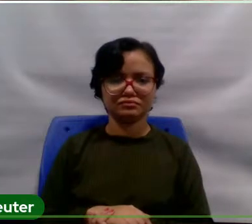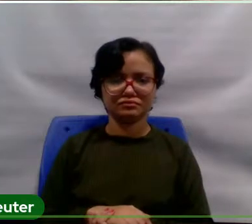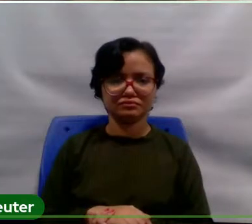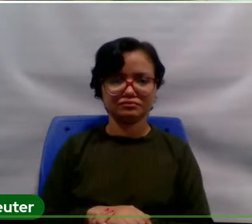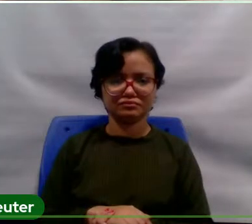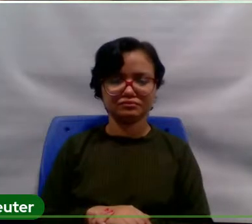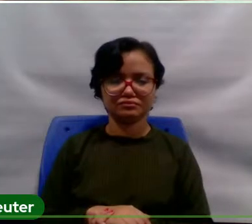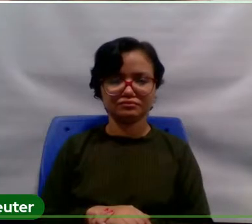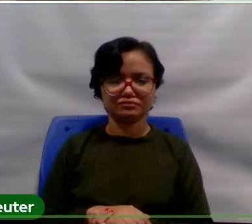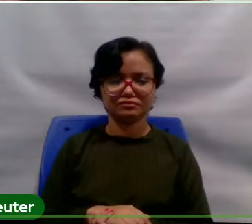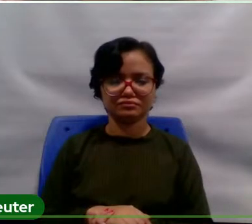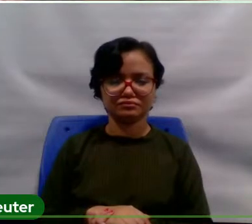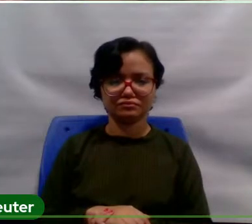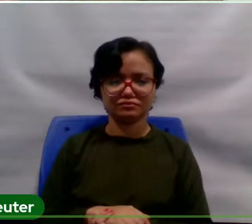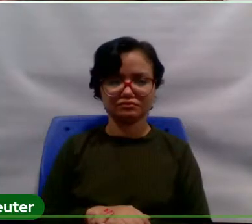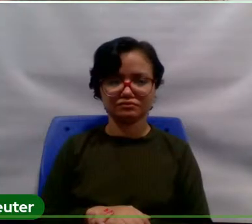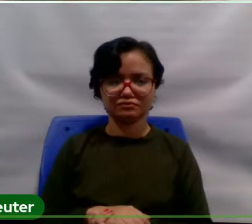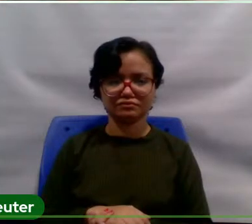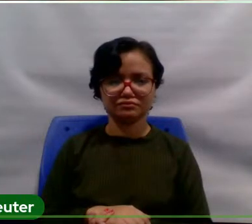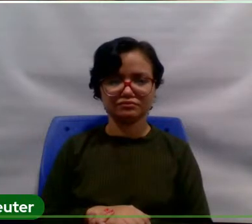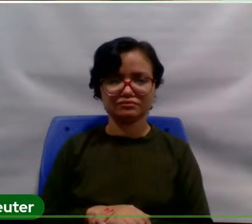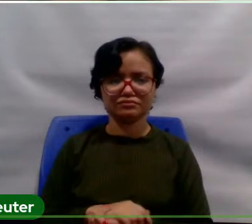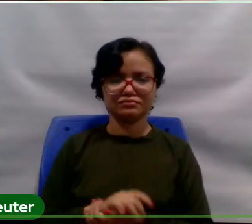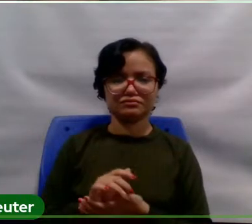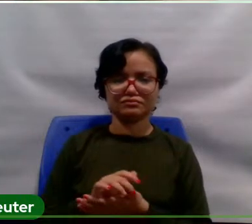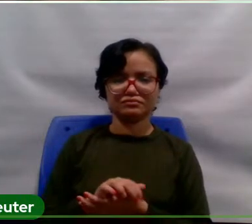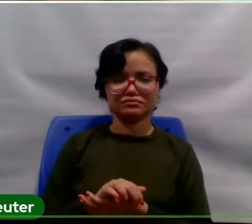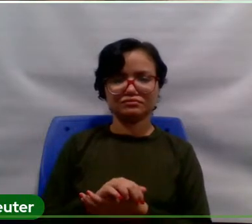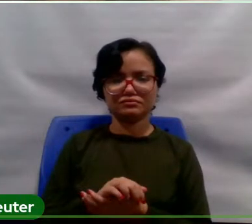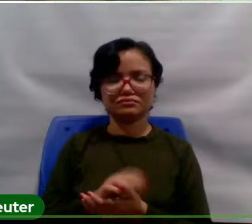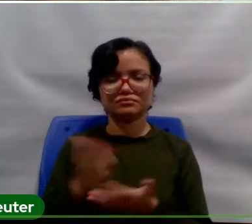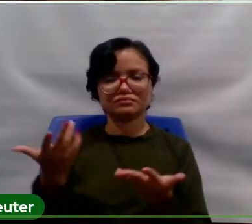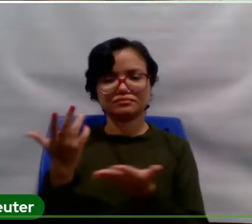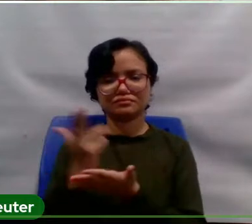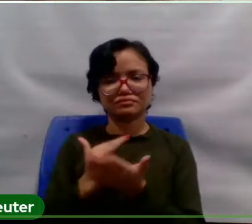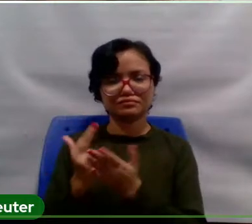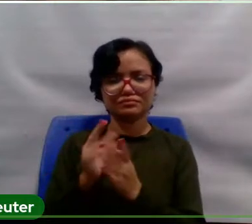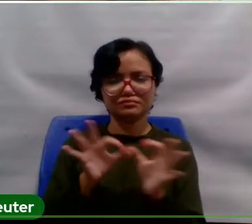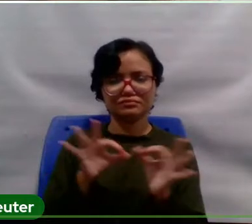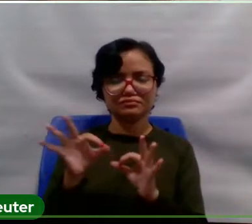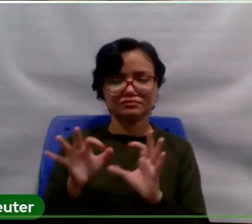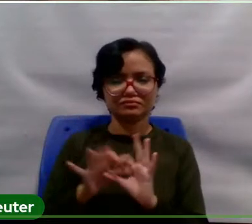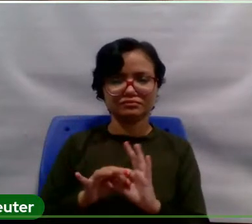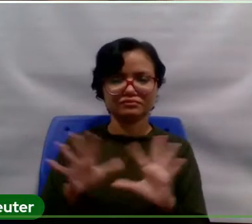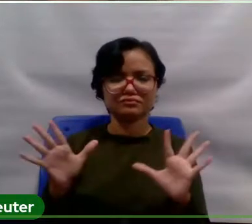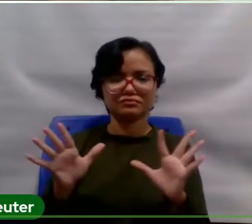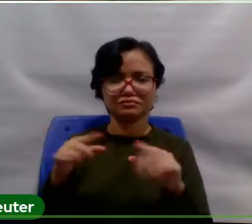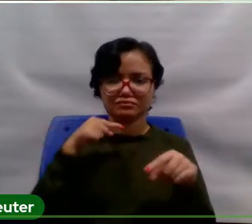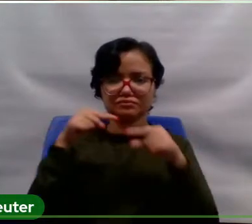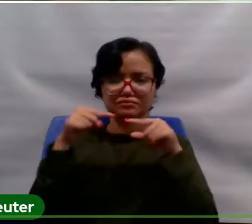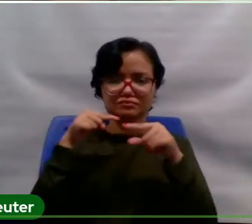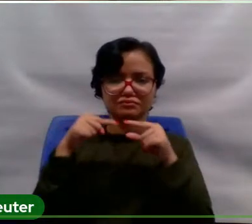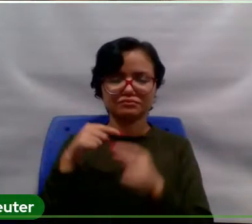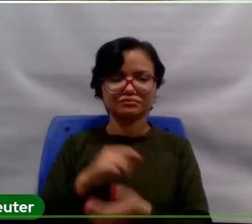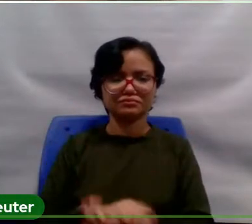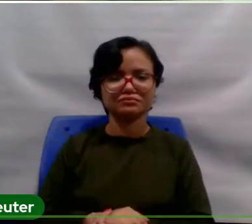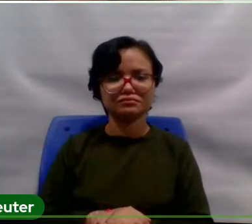é desenhado, né? Planejado, para permitir as discussões, né?